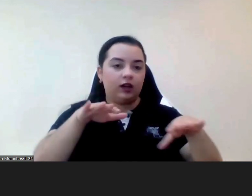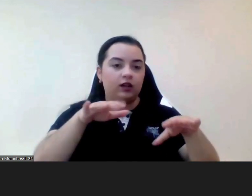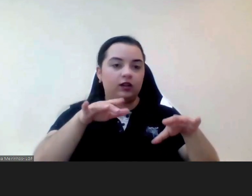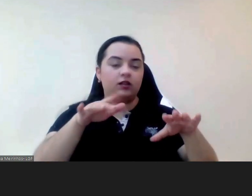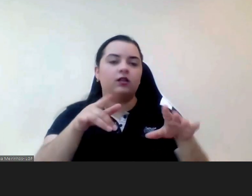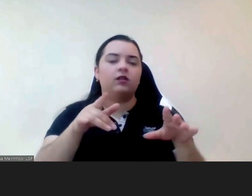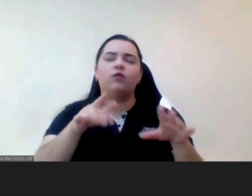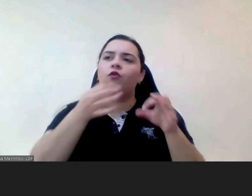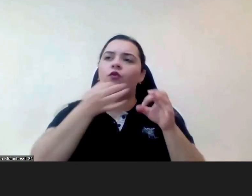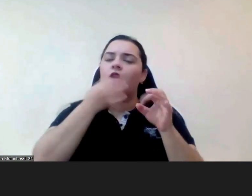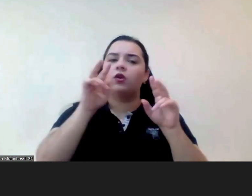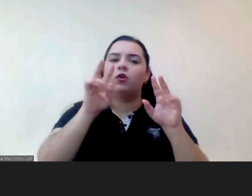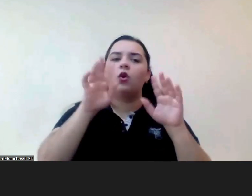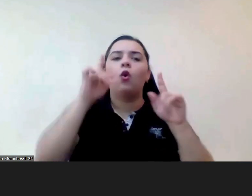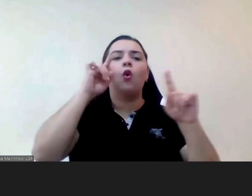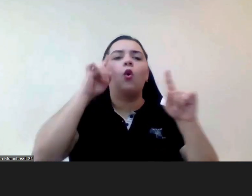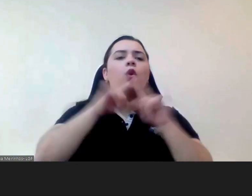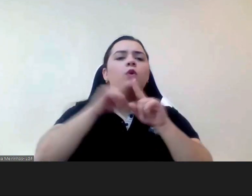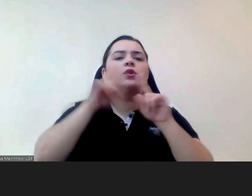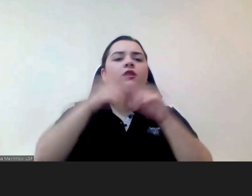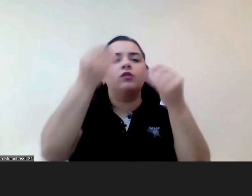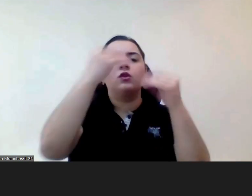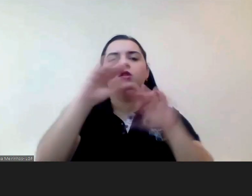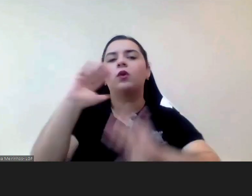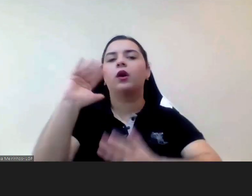aspecto porque os fins da educação